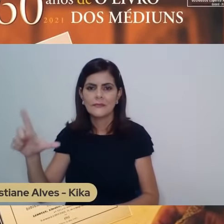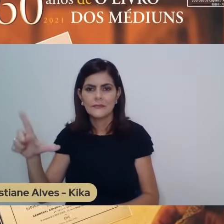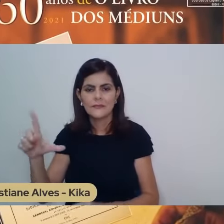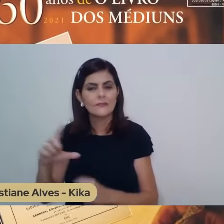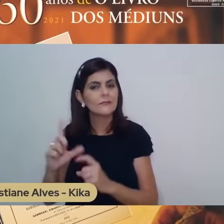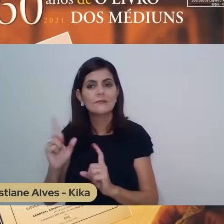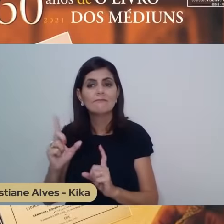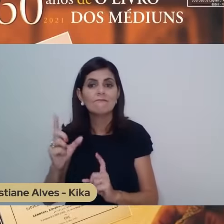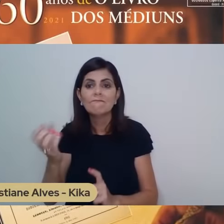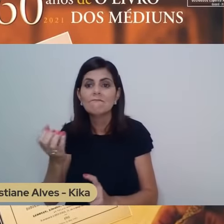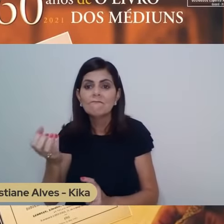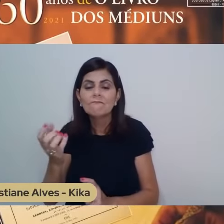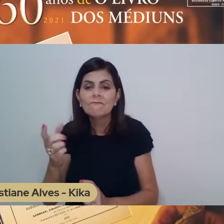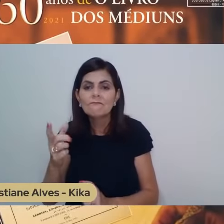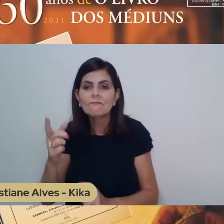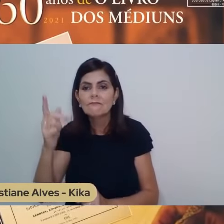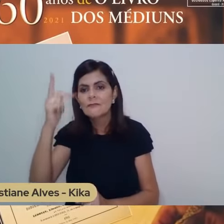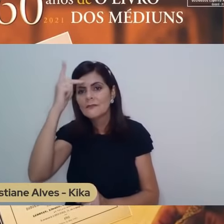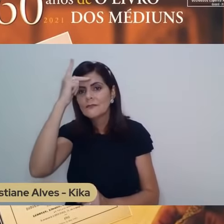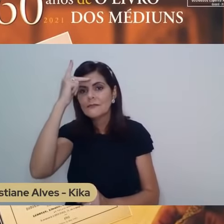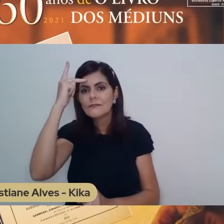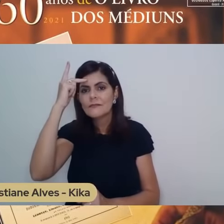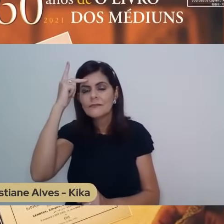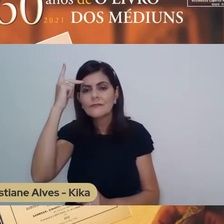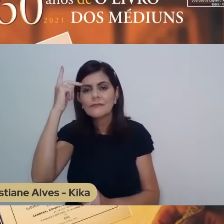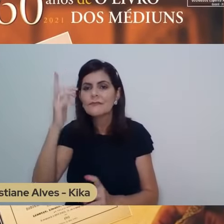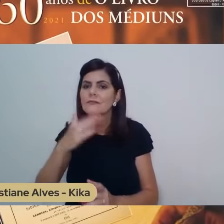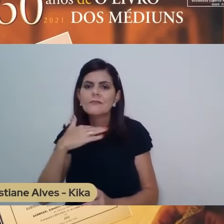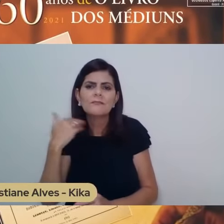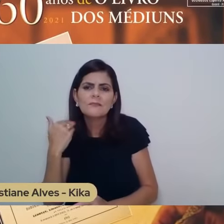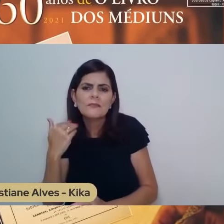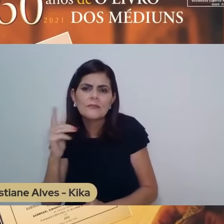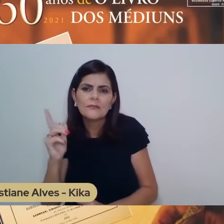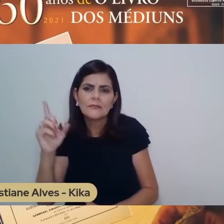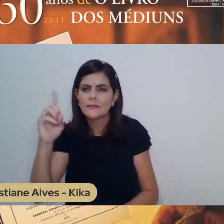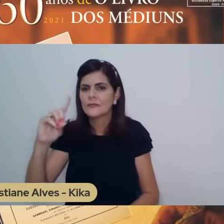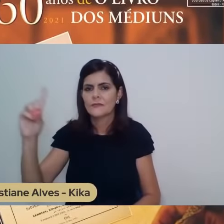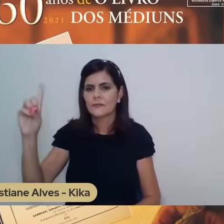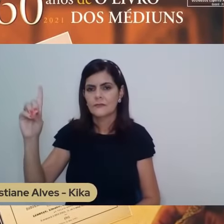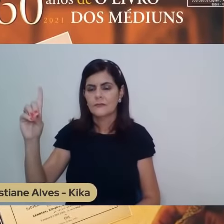pecador, mas que ele se converta, se cure e viva.